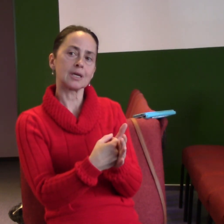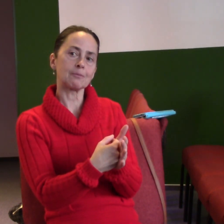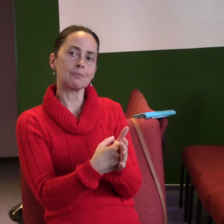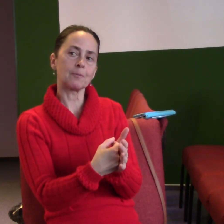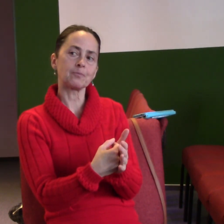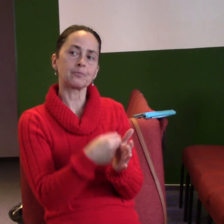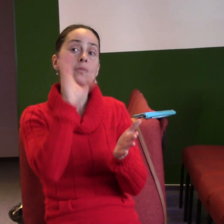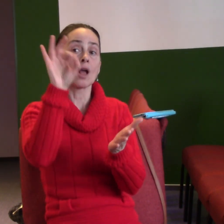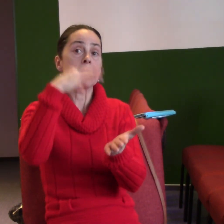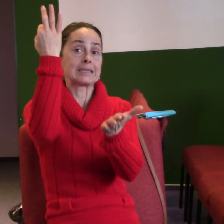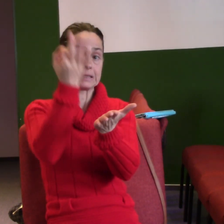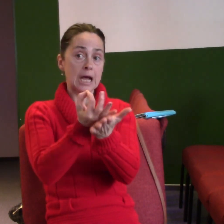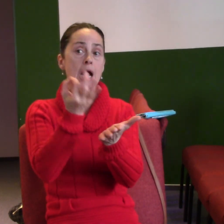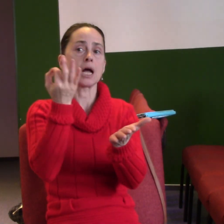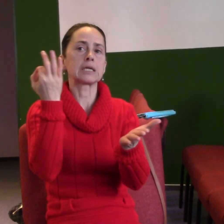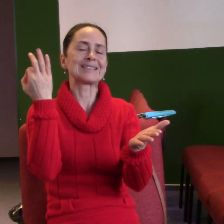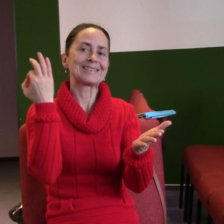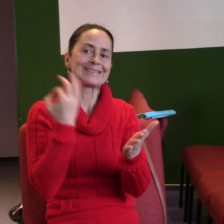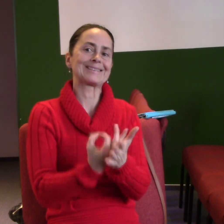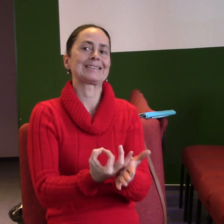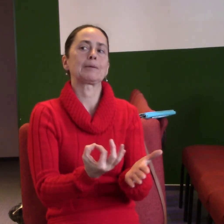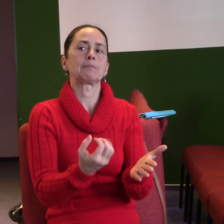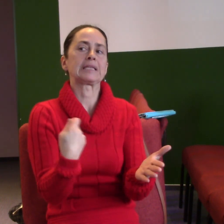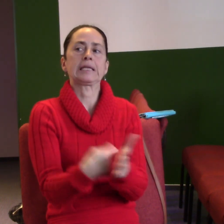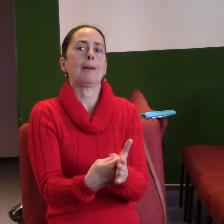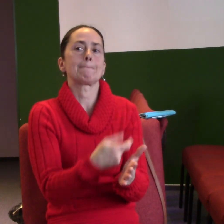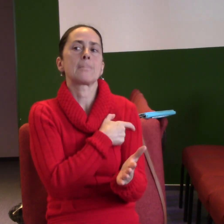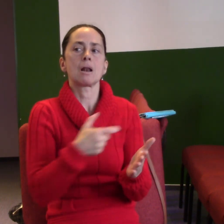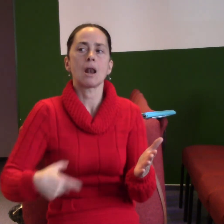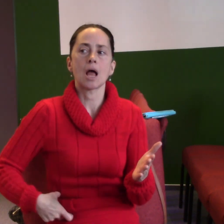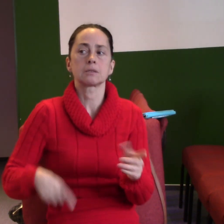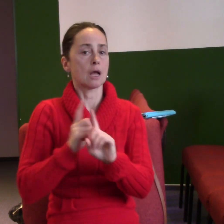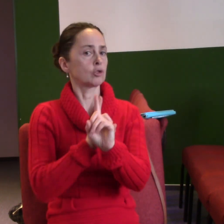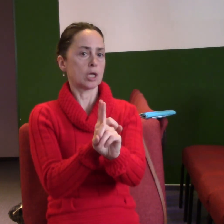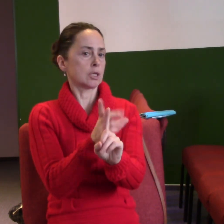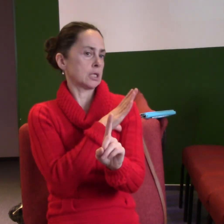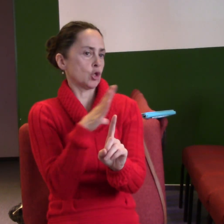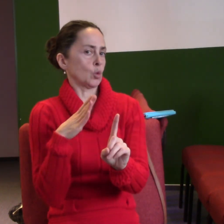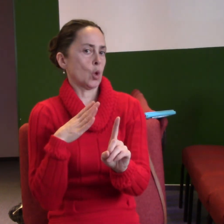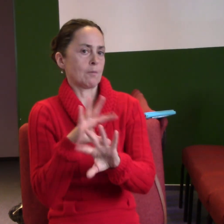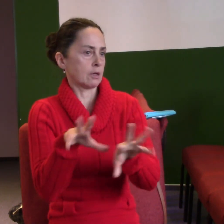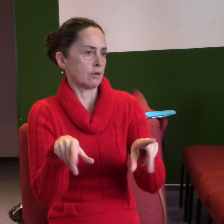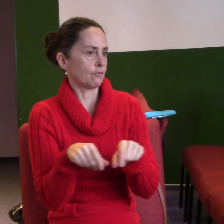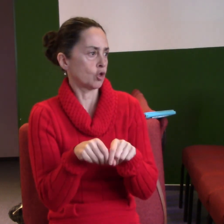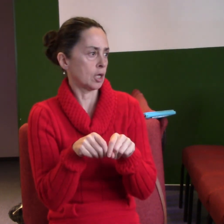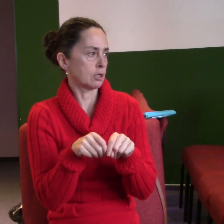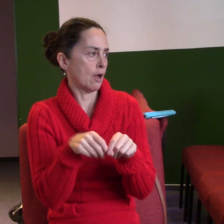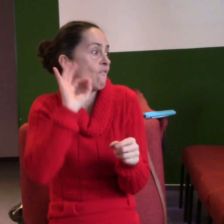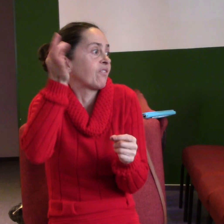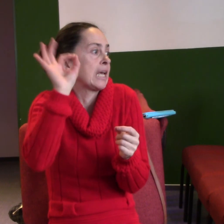lásky pro každého člověka. Přesto nejsou ničím výjimeční, všichni jsme byli stejní. Neznali jsme Boha, byli